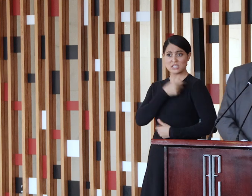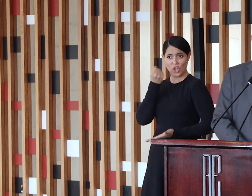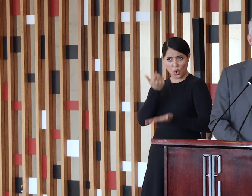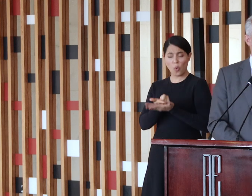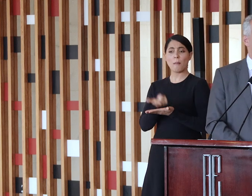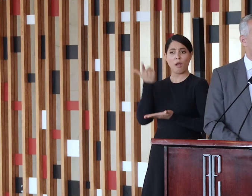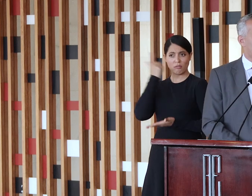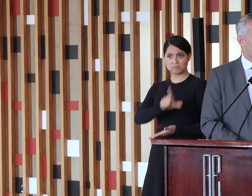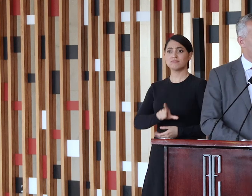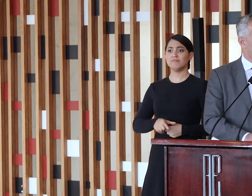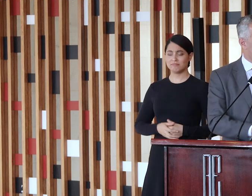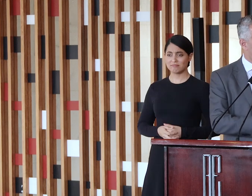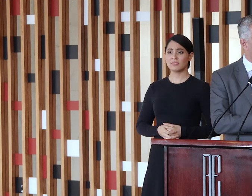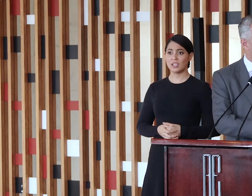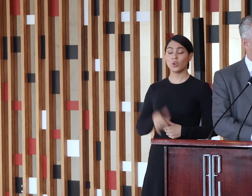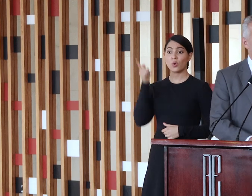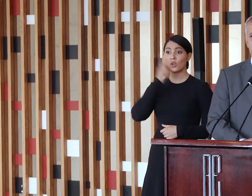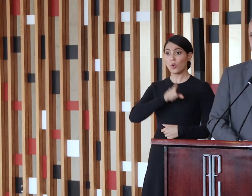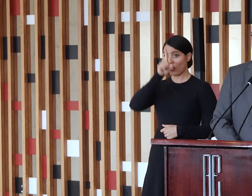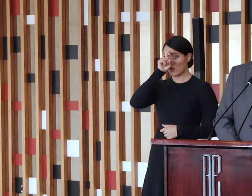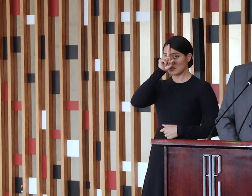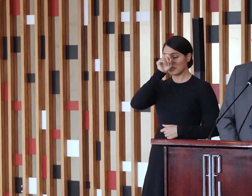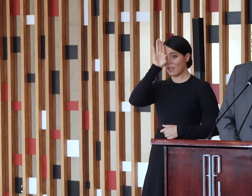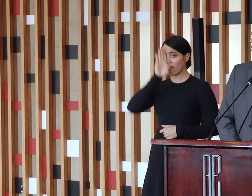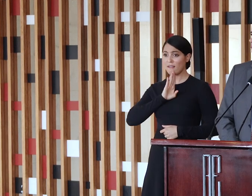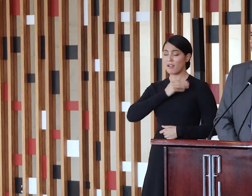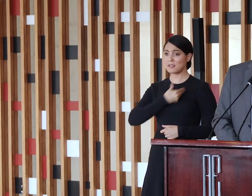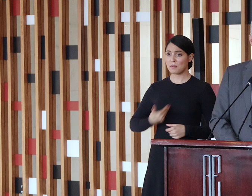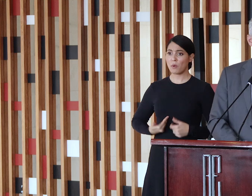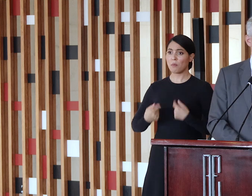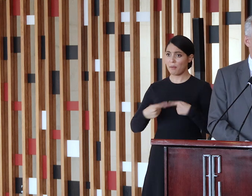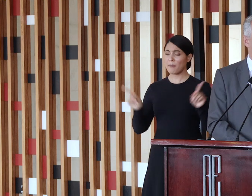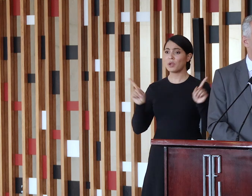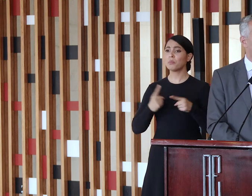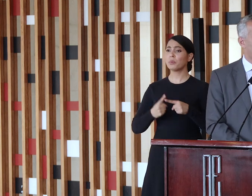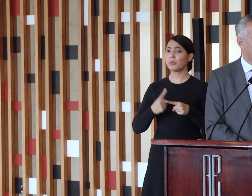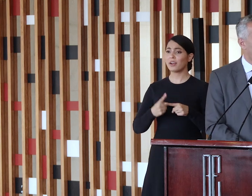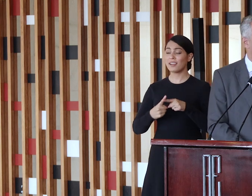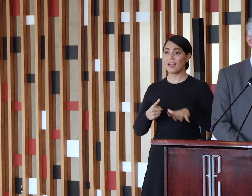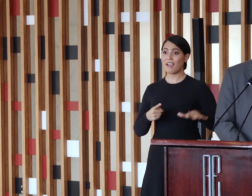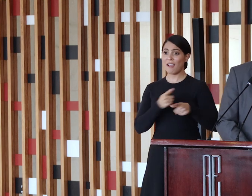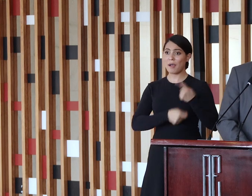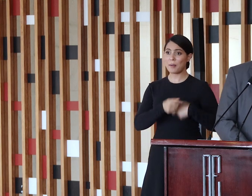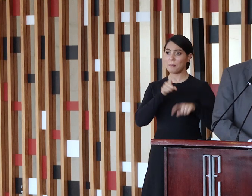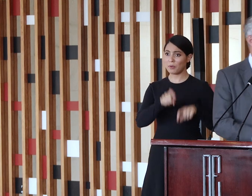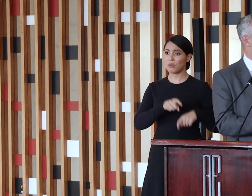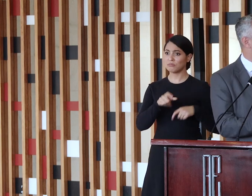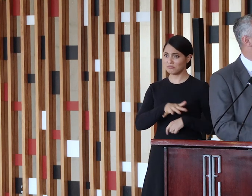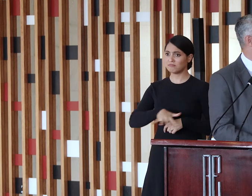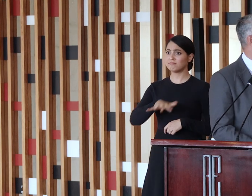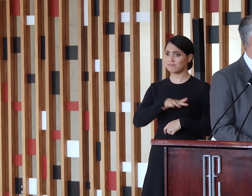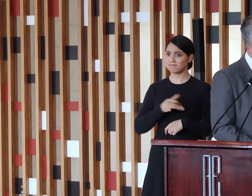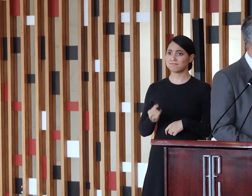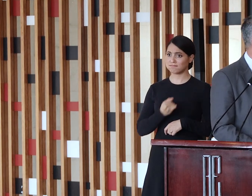brasileiros, está conseguindo manter os hospitais filantrópicos e públicos abertos porque teve um setor produtivo, desculpa a expressão, que não